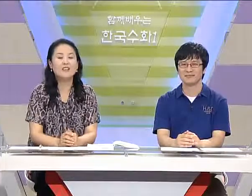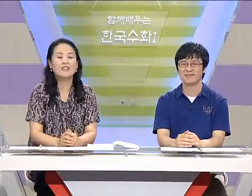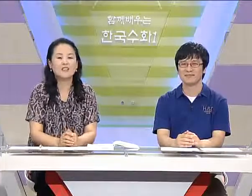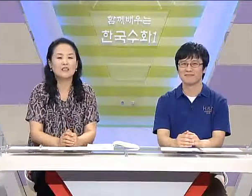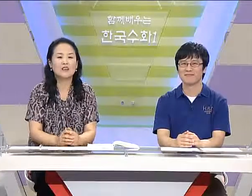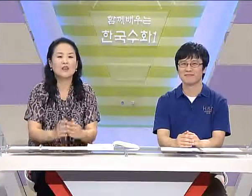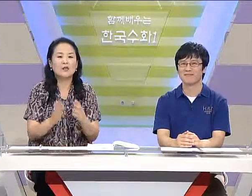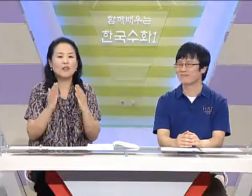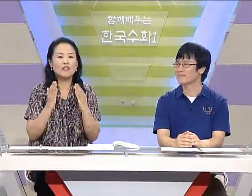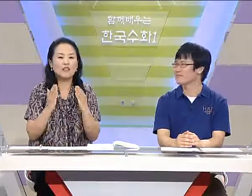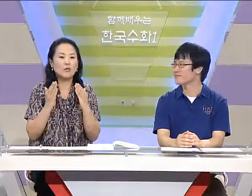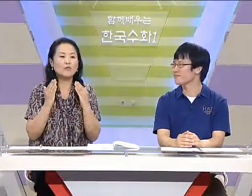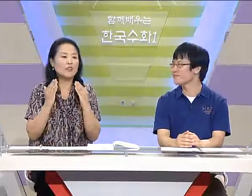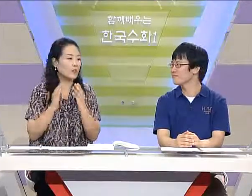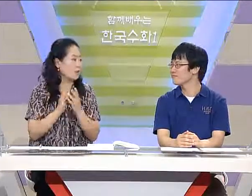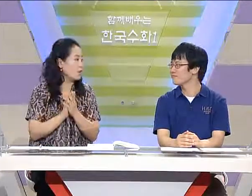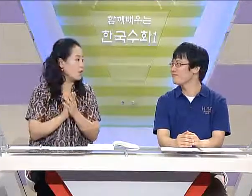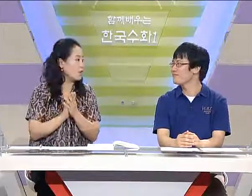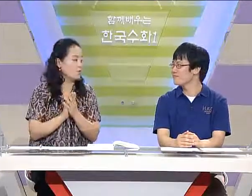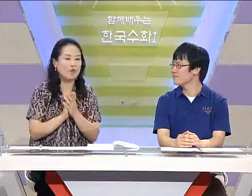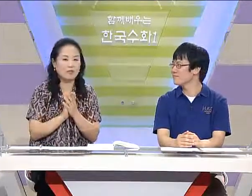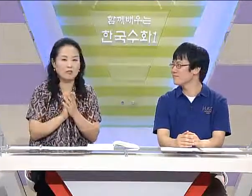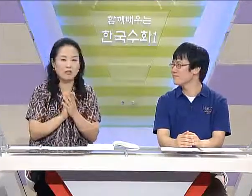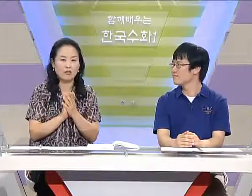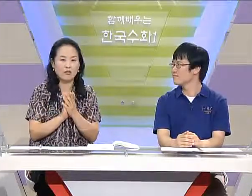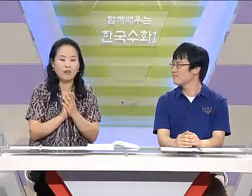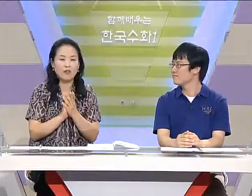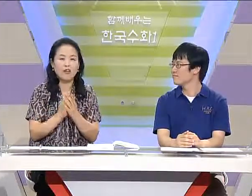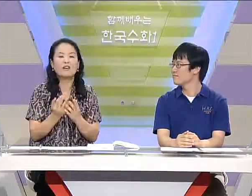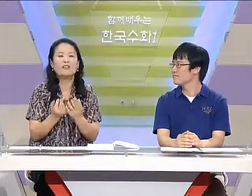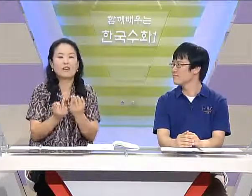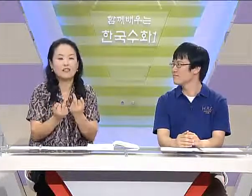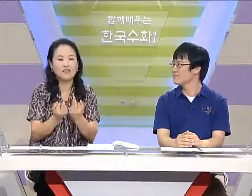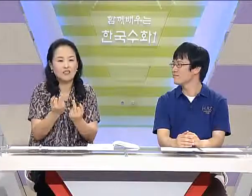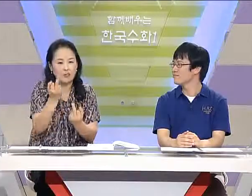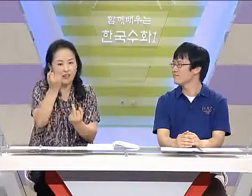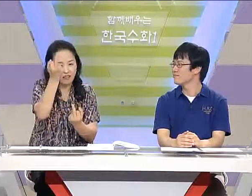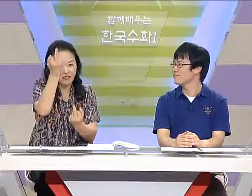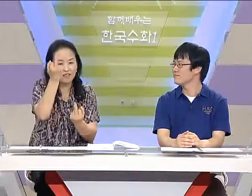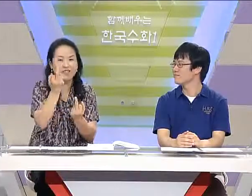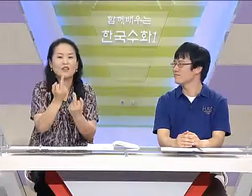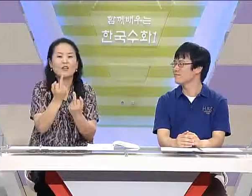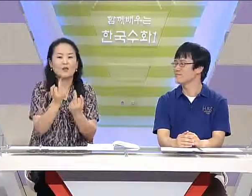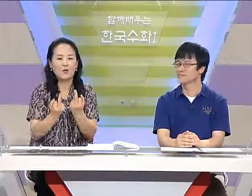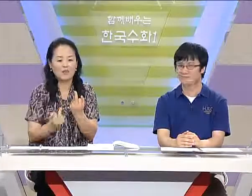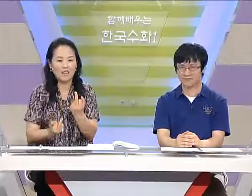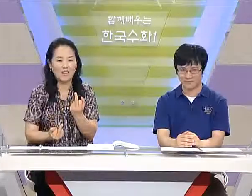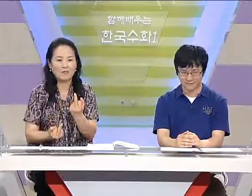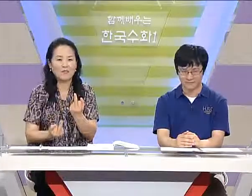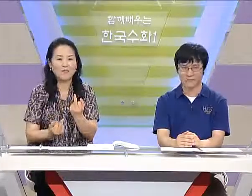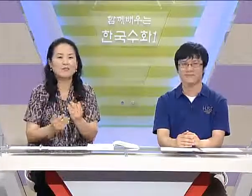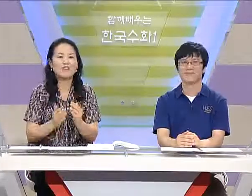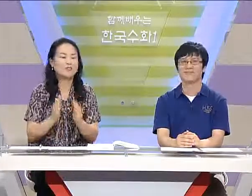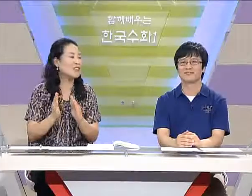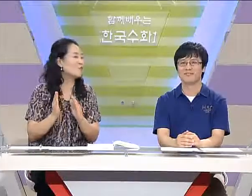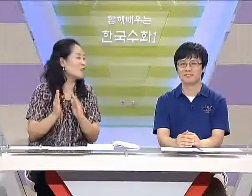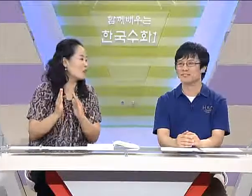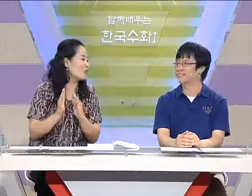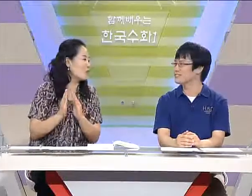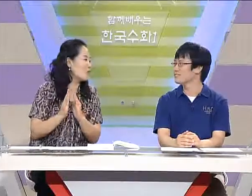그 대신 굉장히 표정이나 동작이 중요하겠죠. 자연스럽게 형, 동생. 혹시라도 직굳게 이 수화를